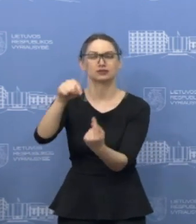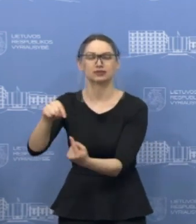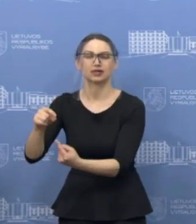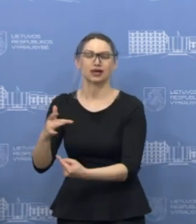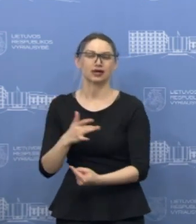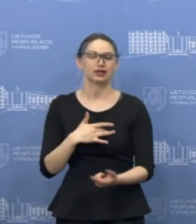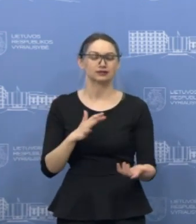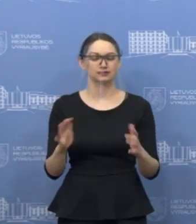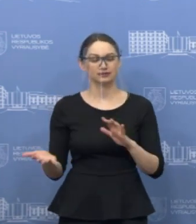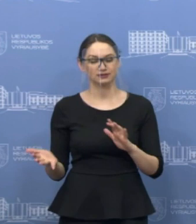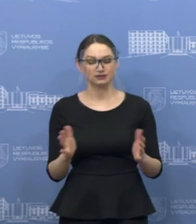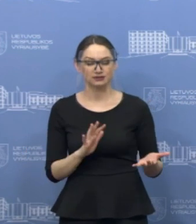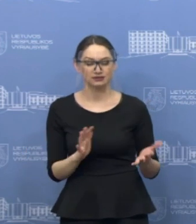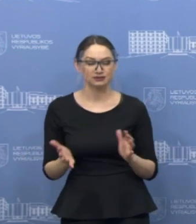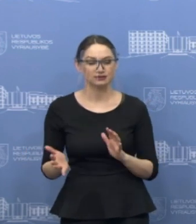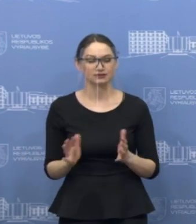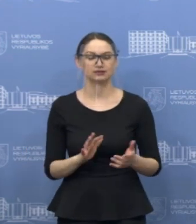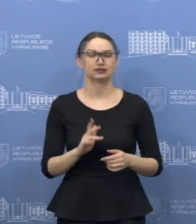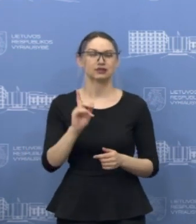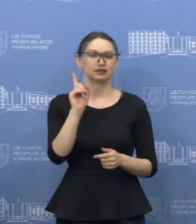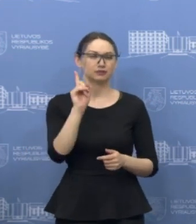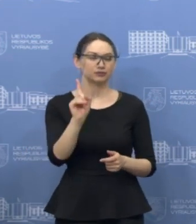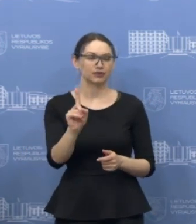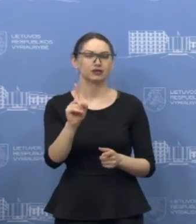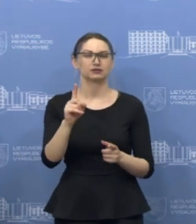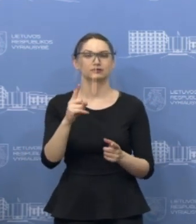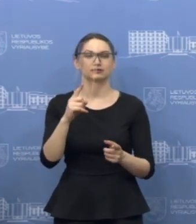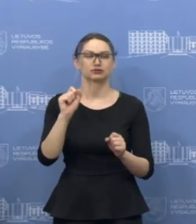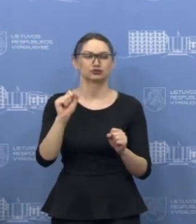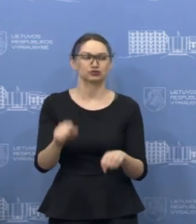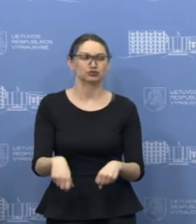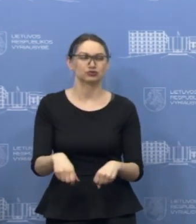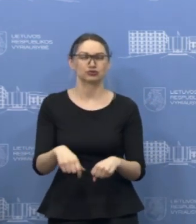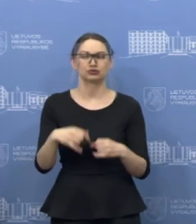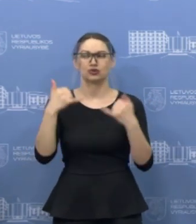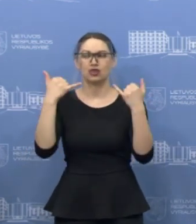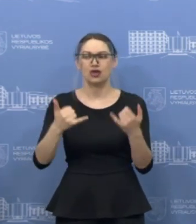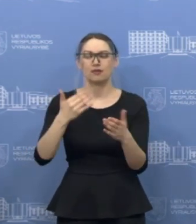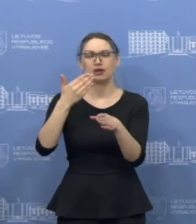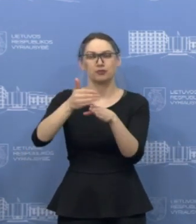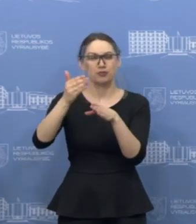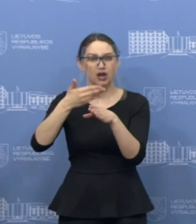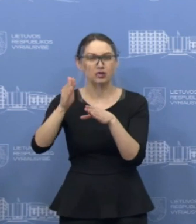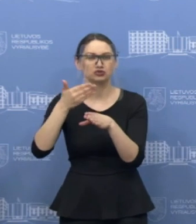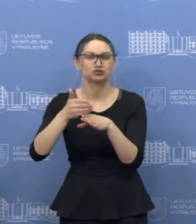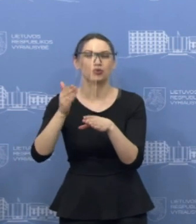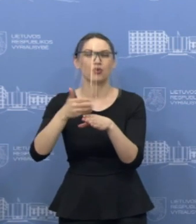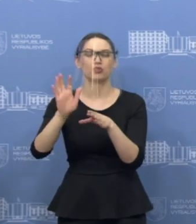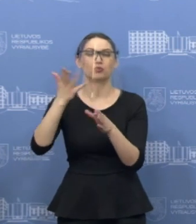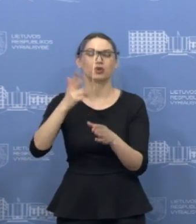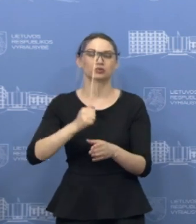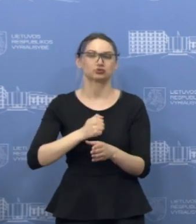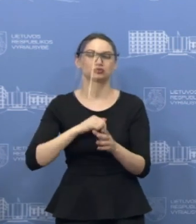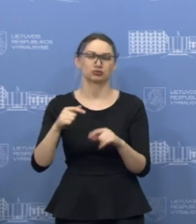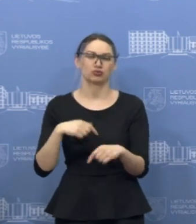visoms įmonėms ir visoms padėtims su esamomis paskolomis. Todėl šalia esamų